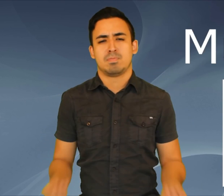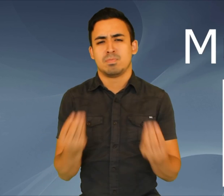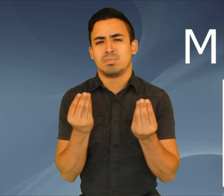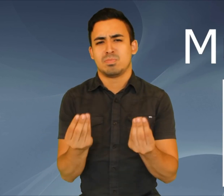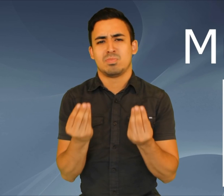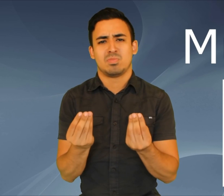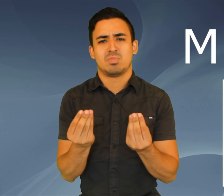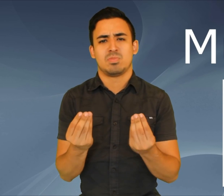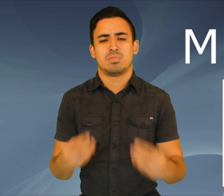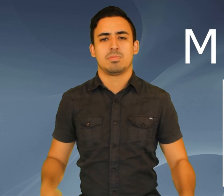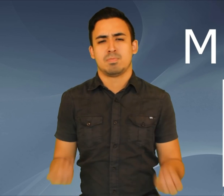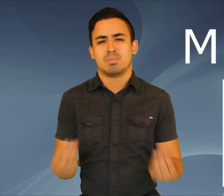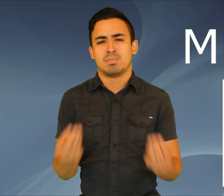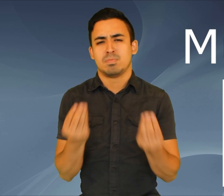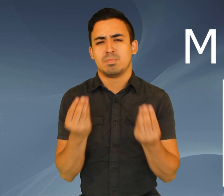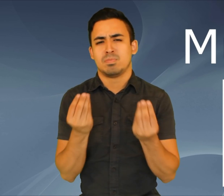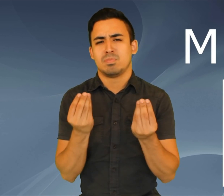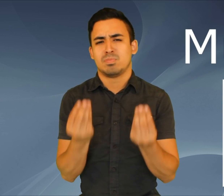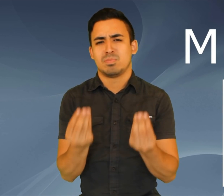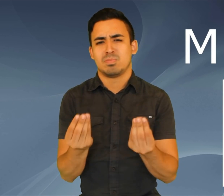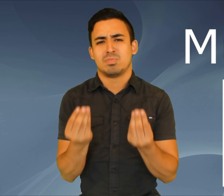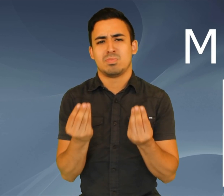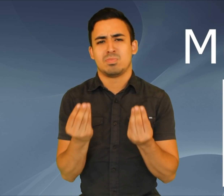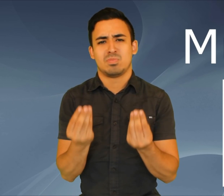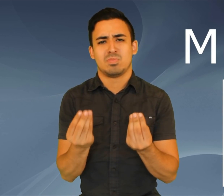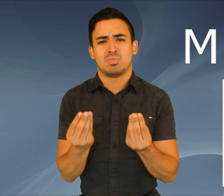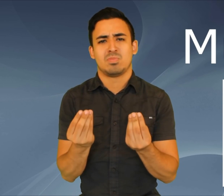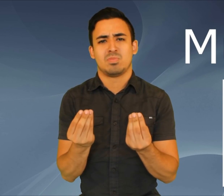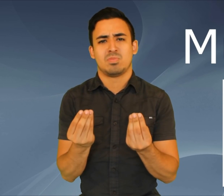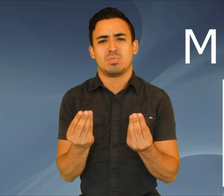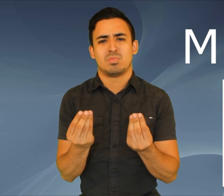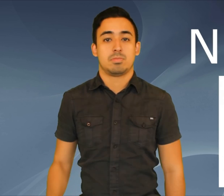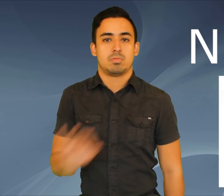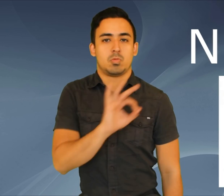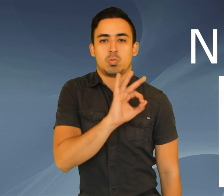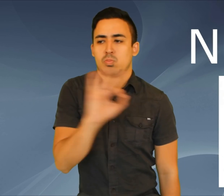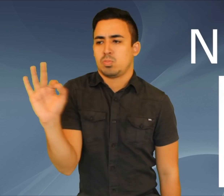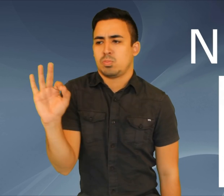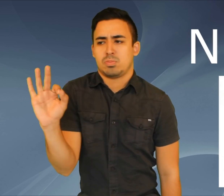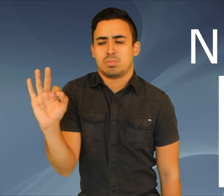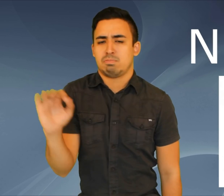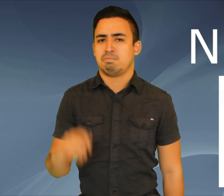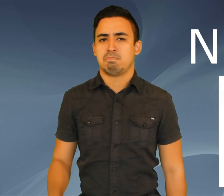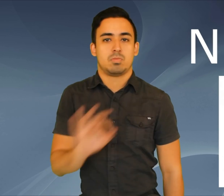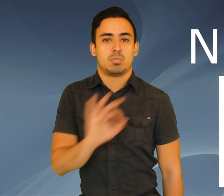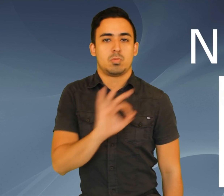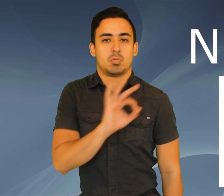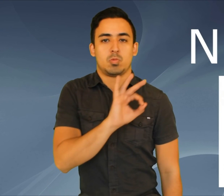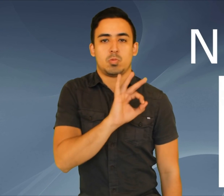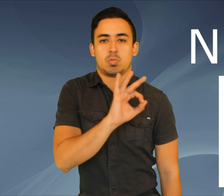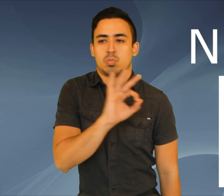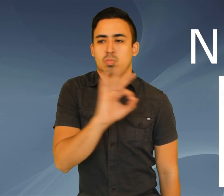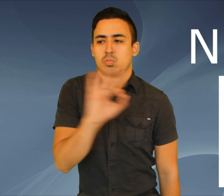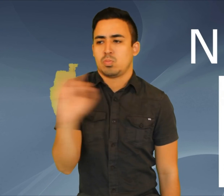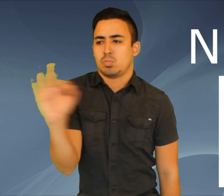Mucho, mucho Nunca, nunca